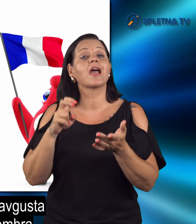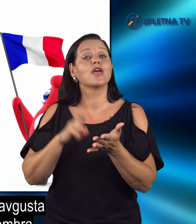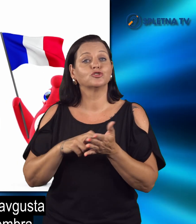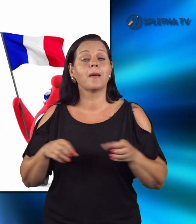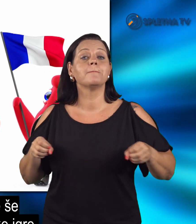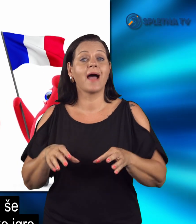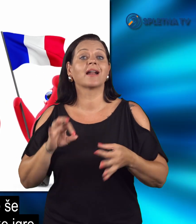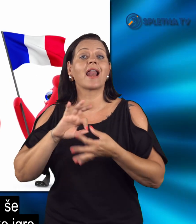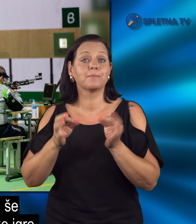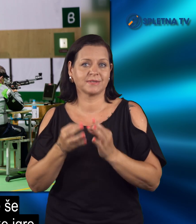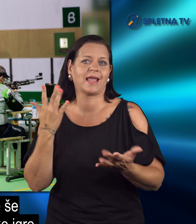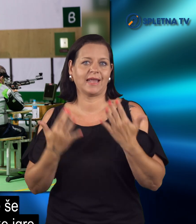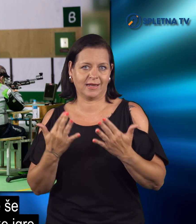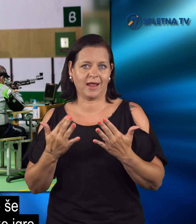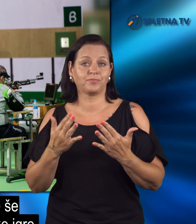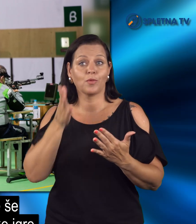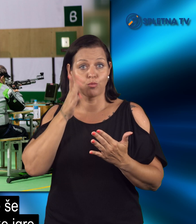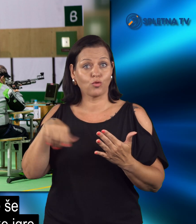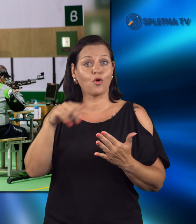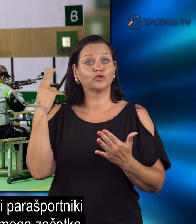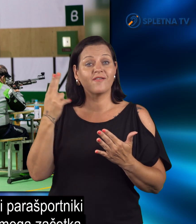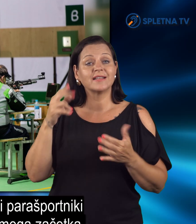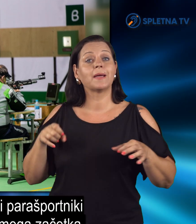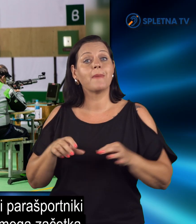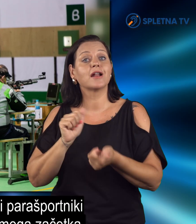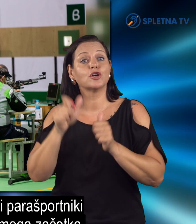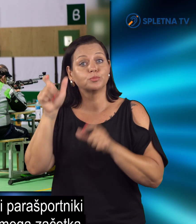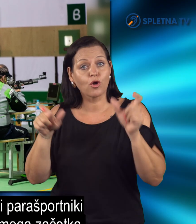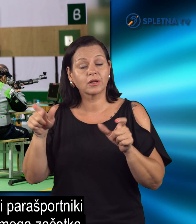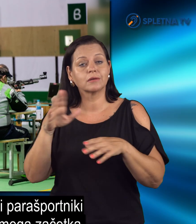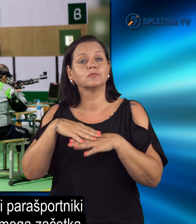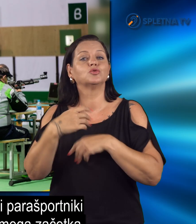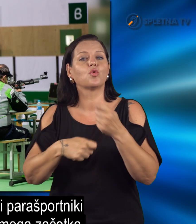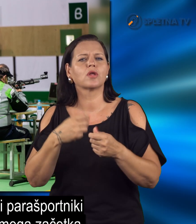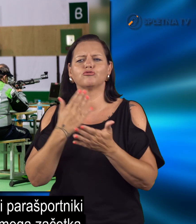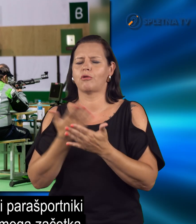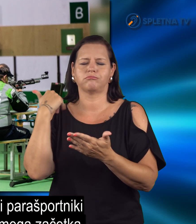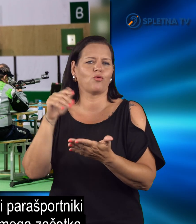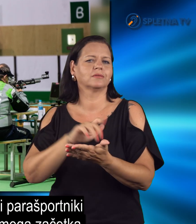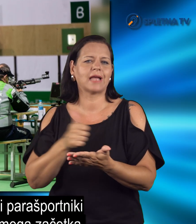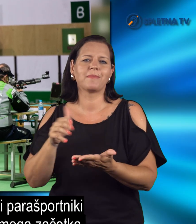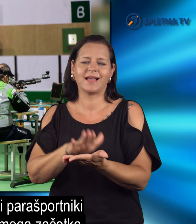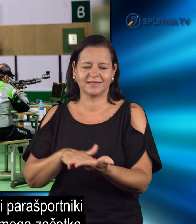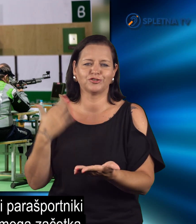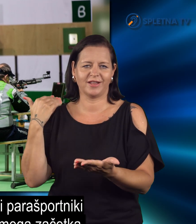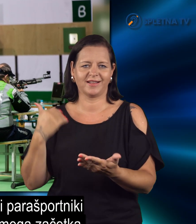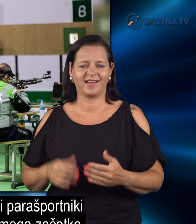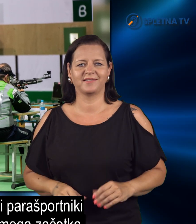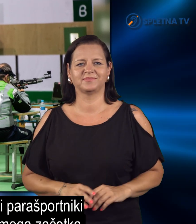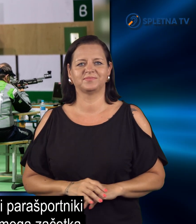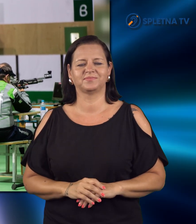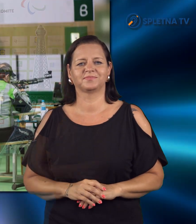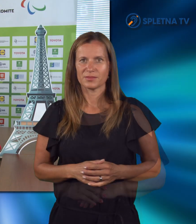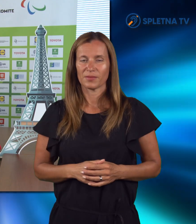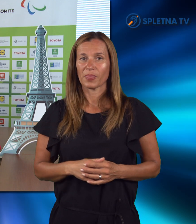septembra potekale še paralimpijske igre, na katerih slovenski parašportniki sodelujo še od samega